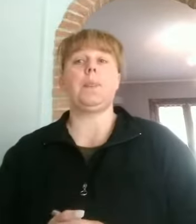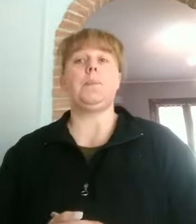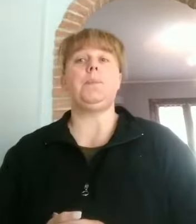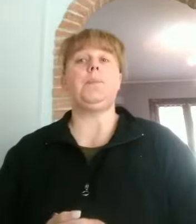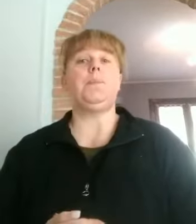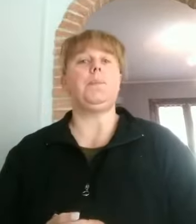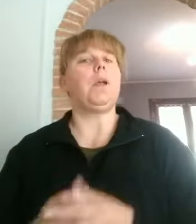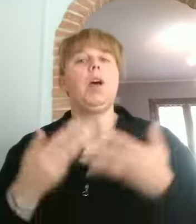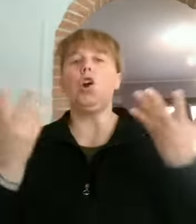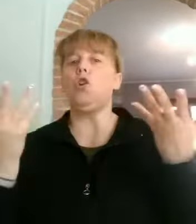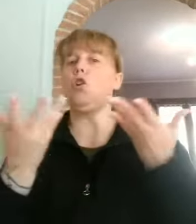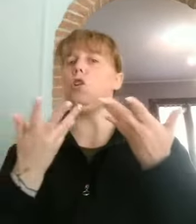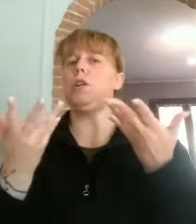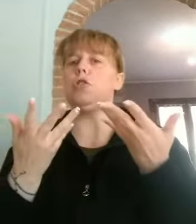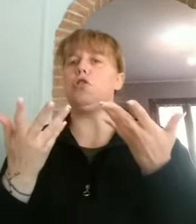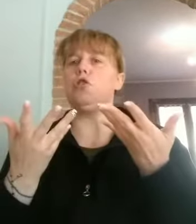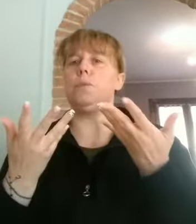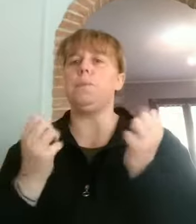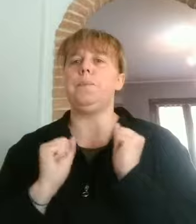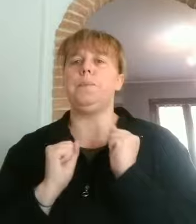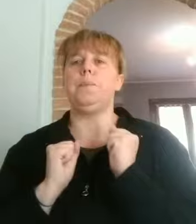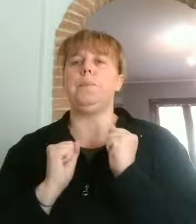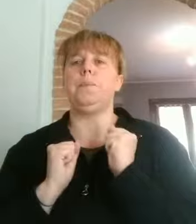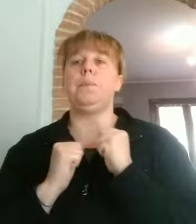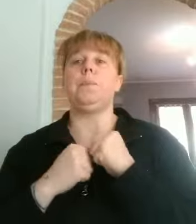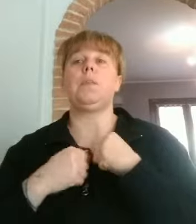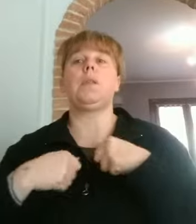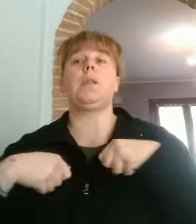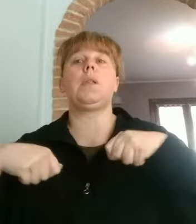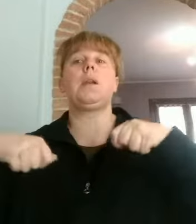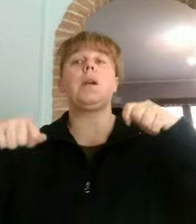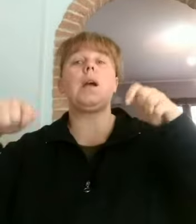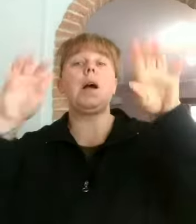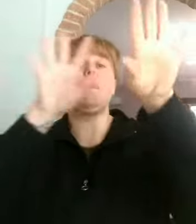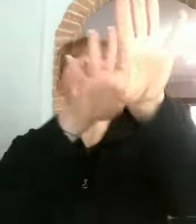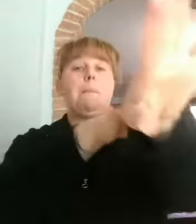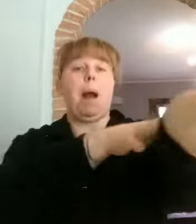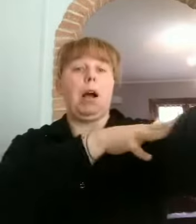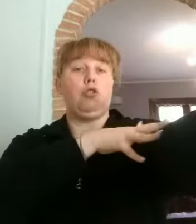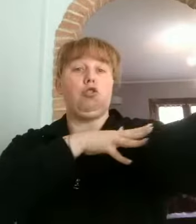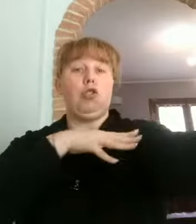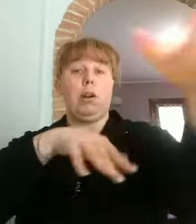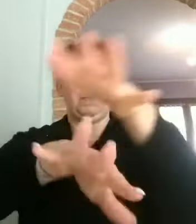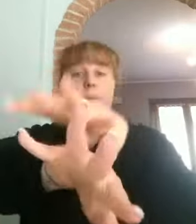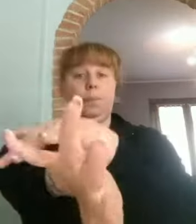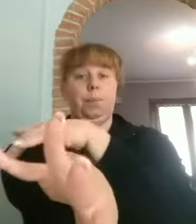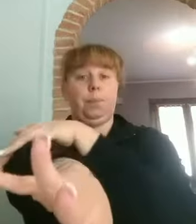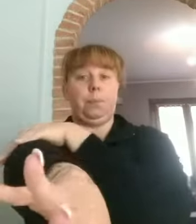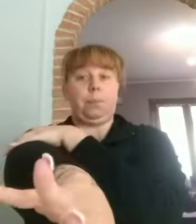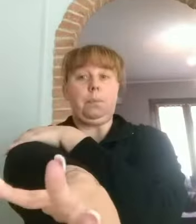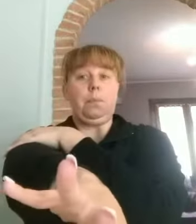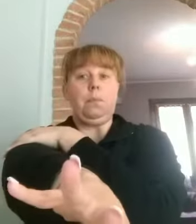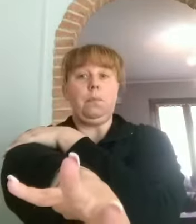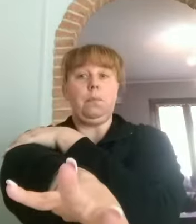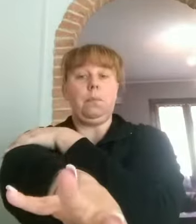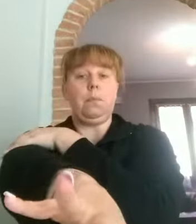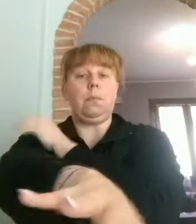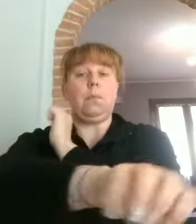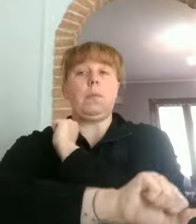my legs and feet. Con le mie braccia, arms, le mie